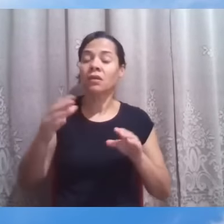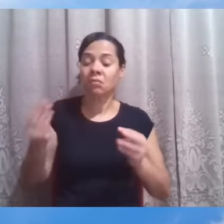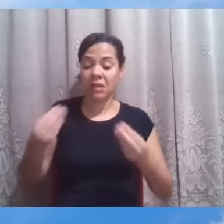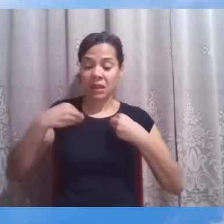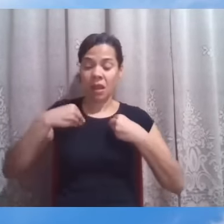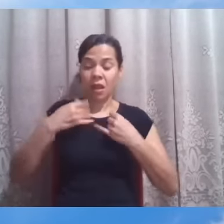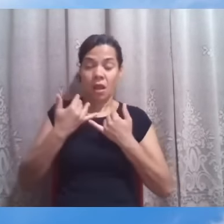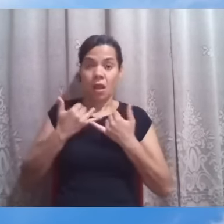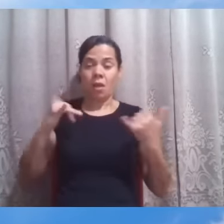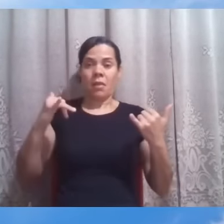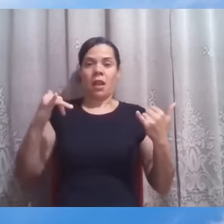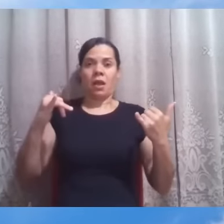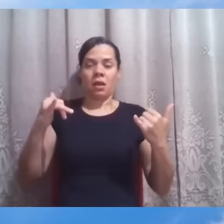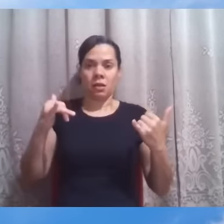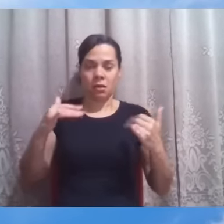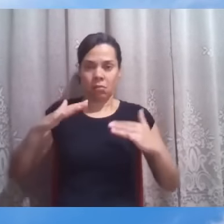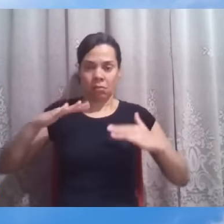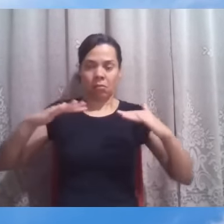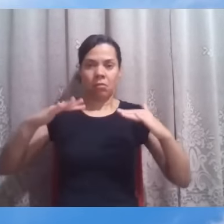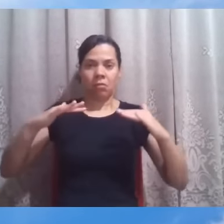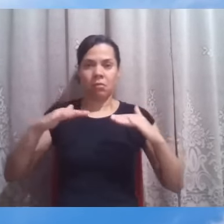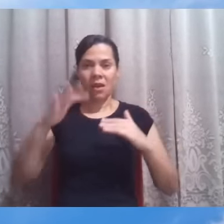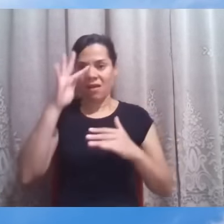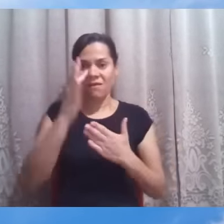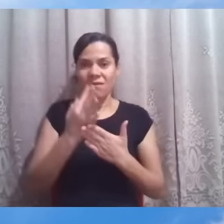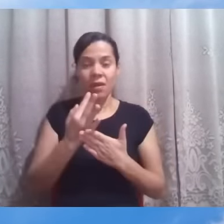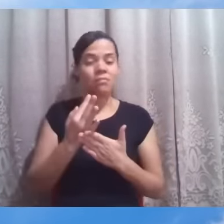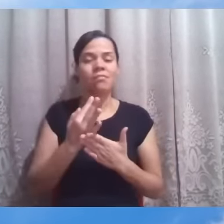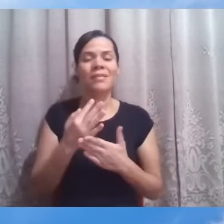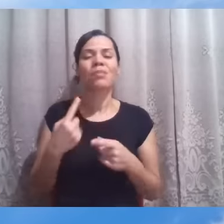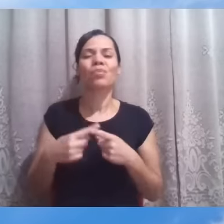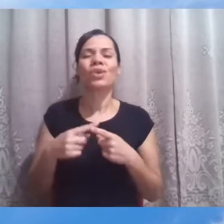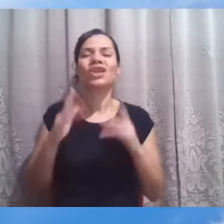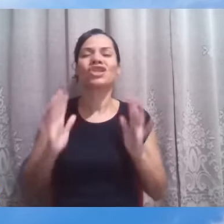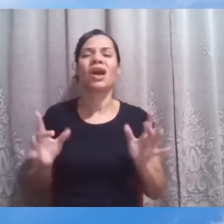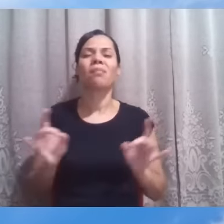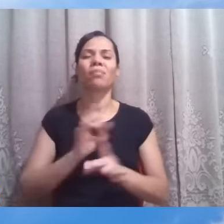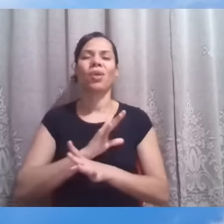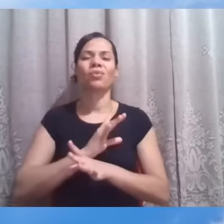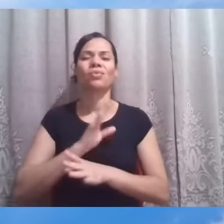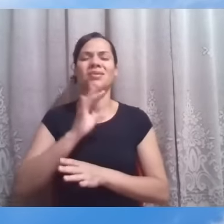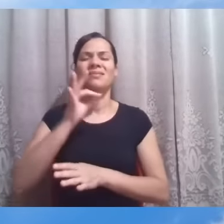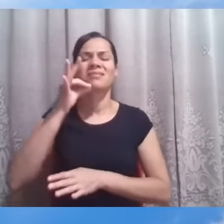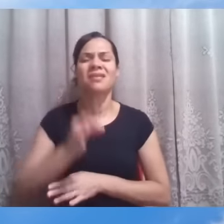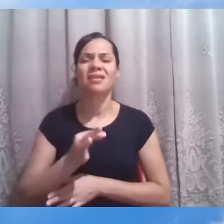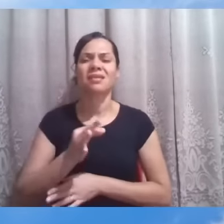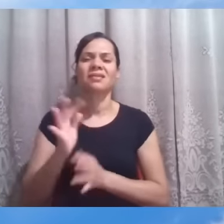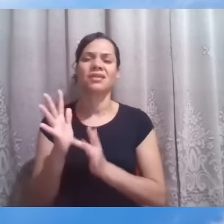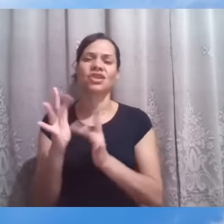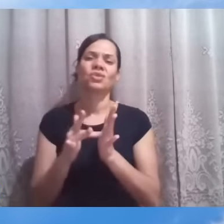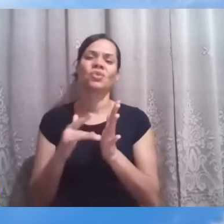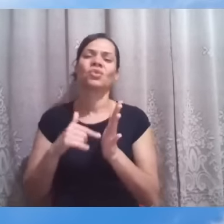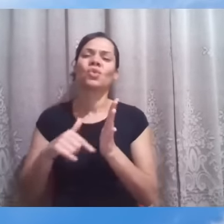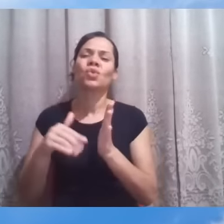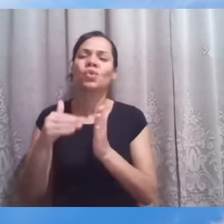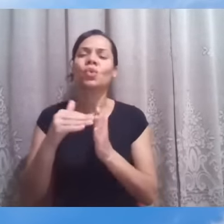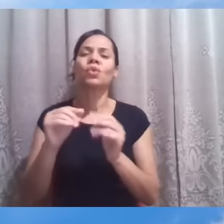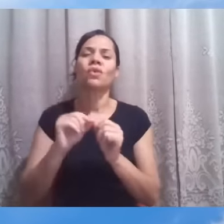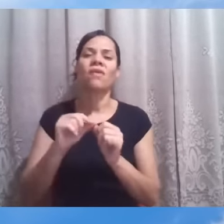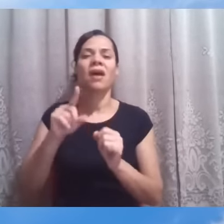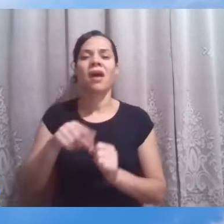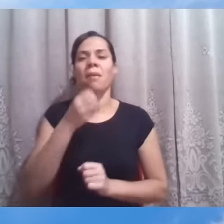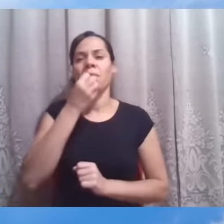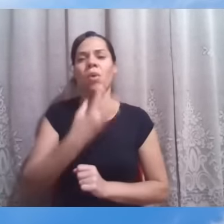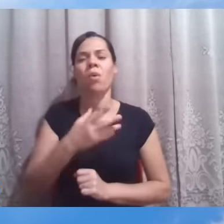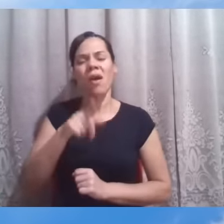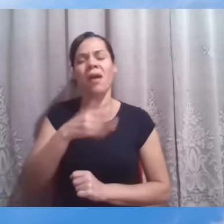nossa fé. Pelo contrário. Já temos a certeza de que o Cristo, em tudo que faz, faz bem, faz o